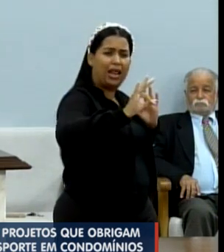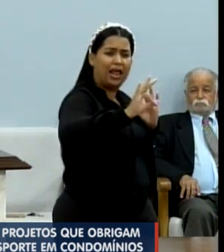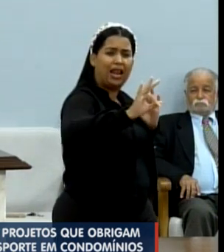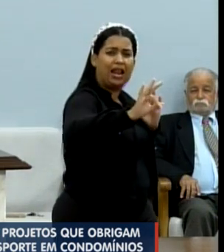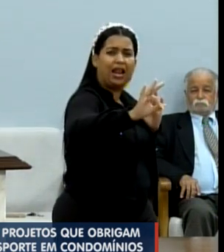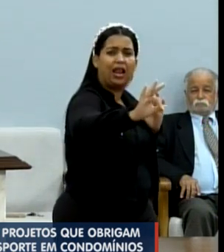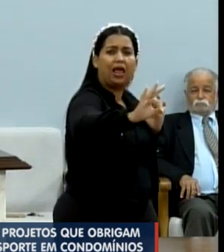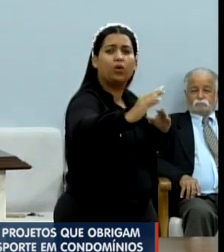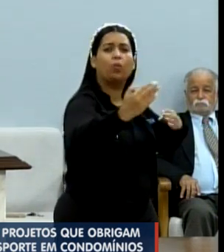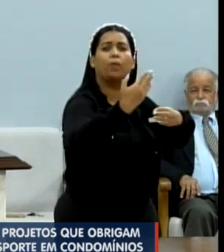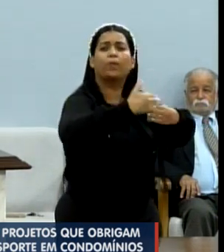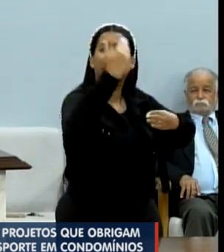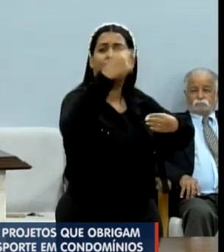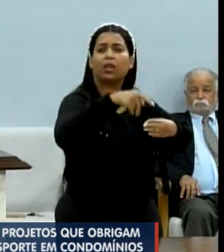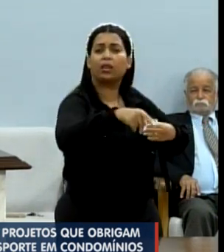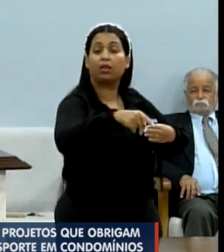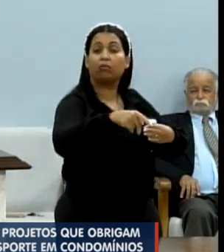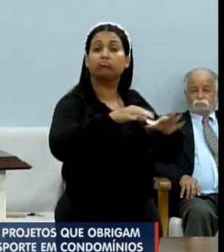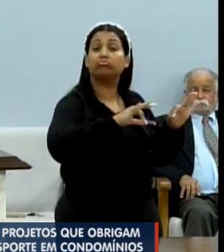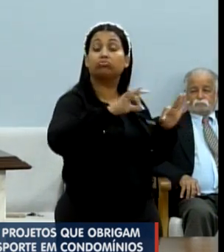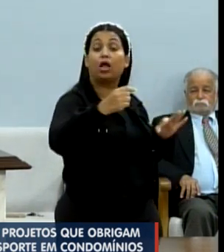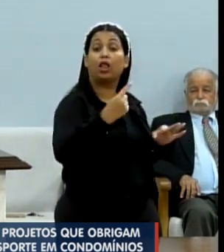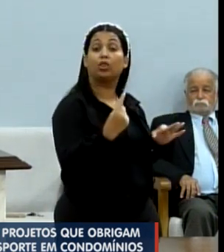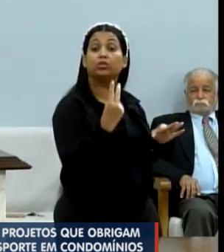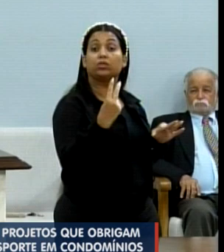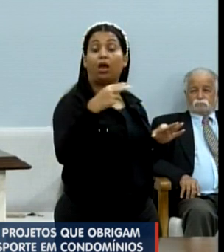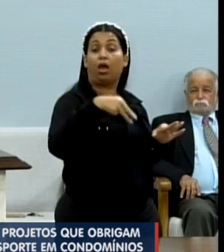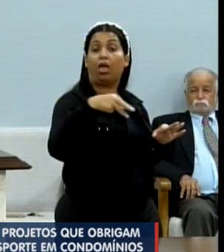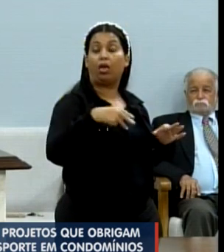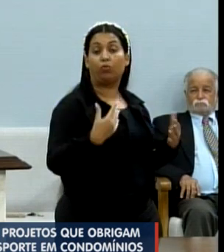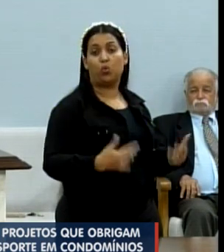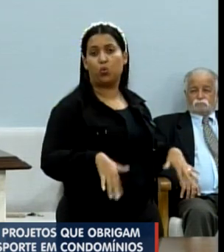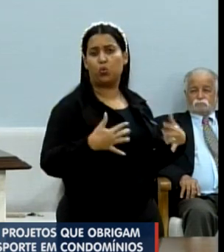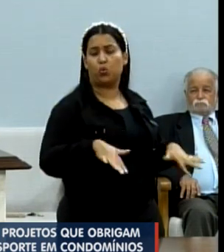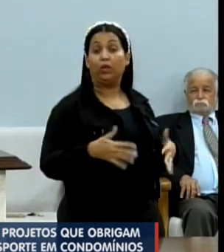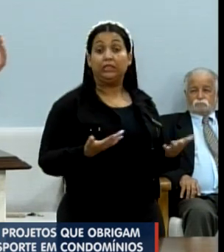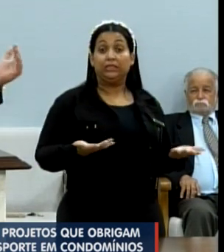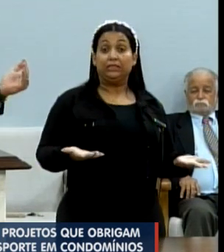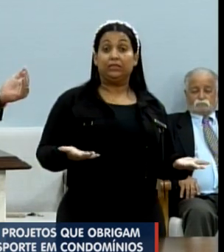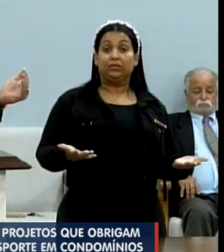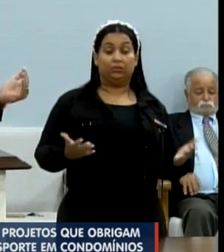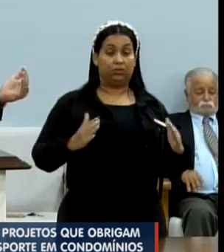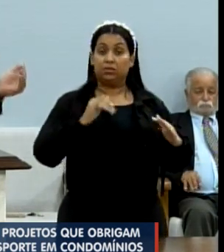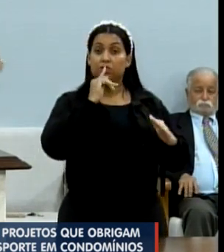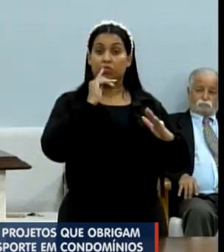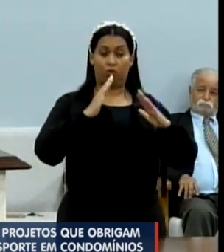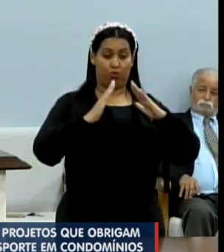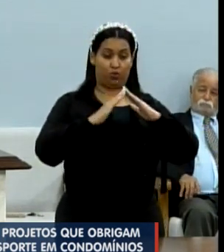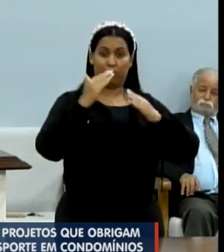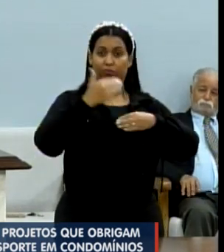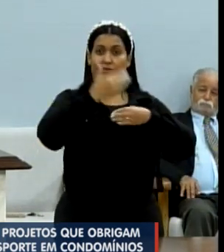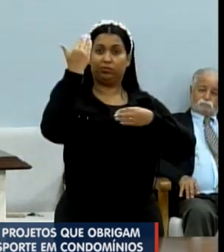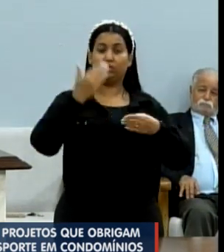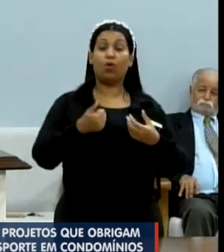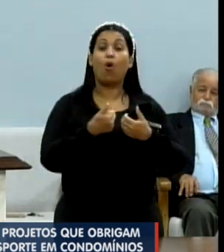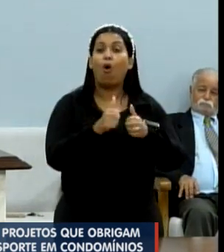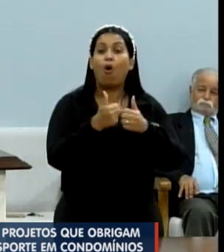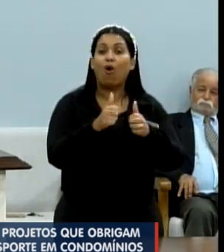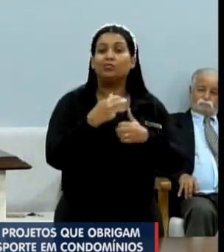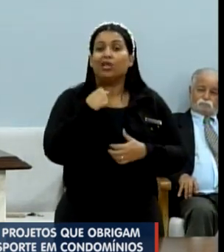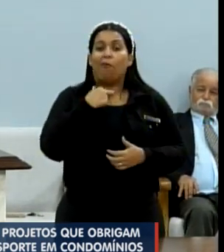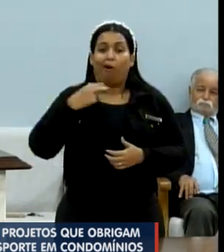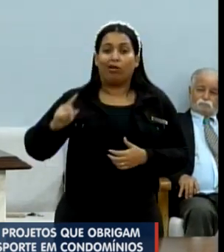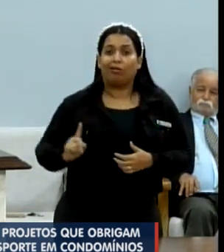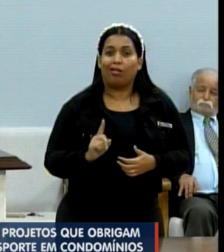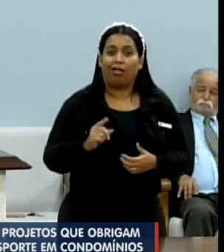quilômetros e meio. E olha só, gente, como o condomínio é fechado, o transporte coletivo não